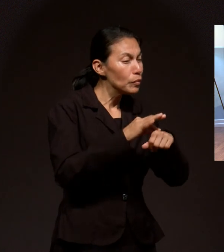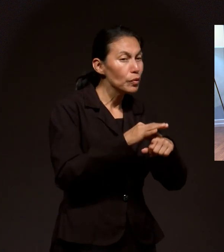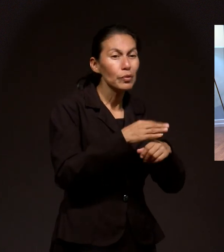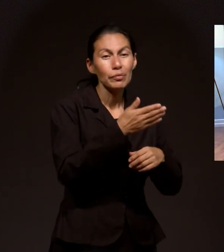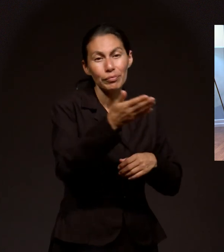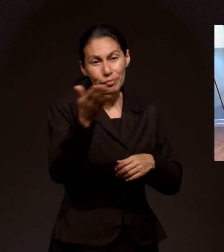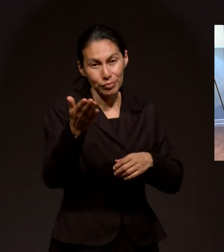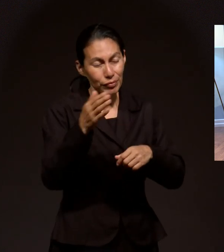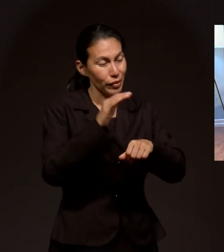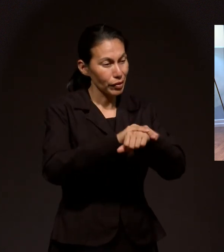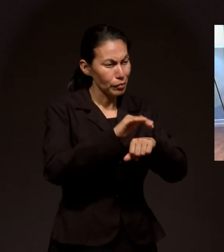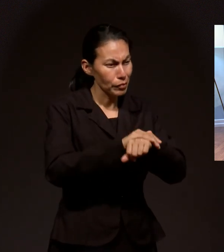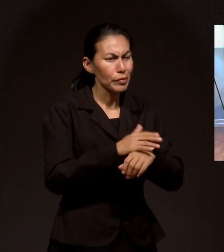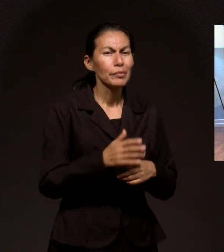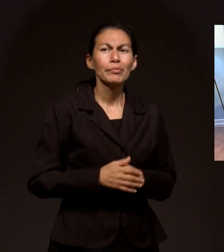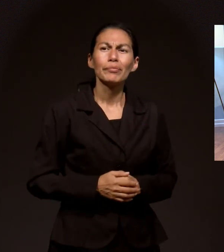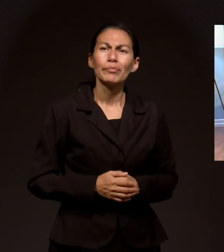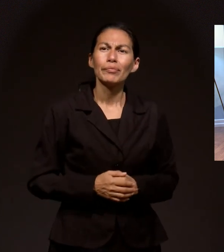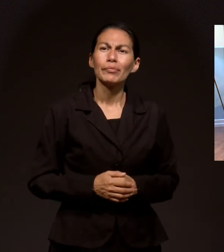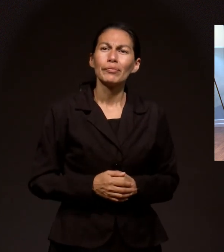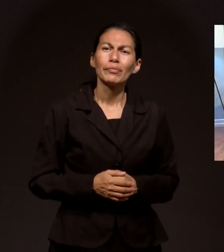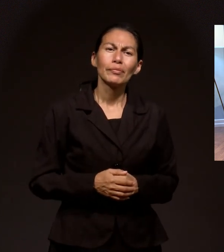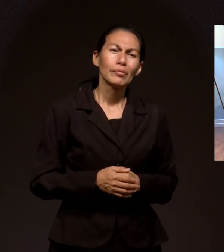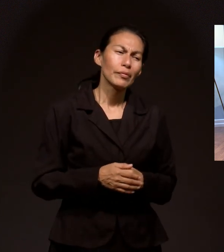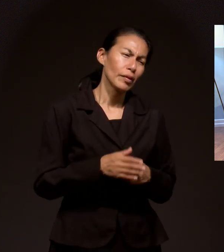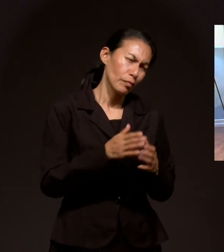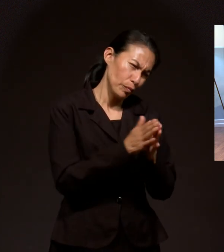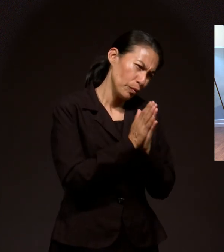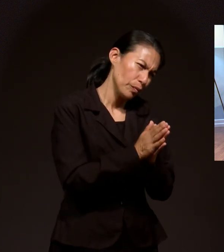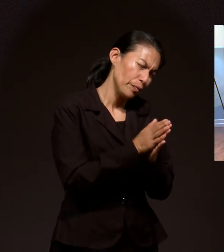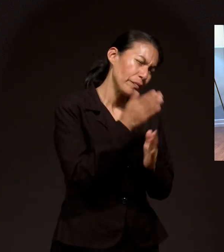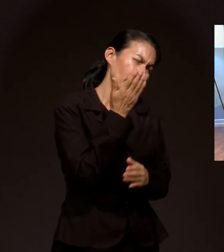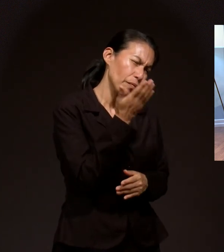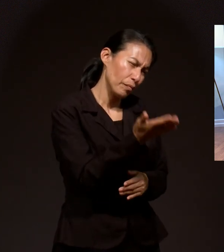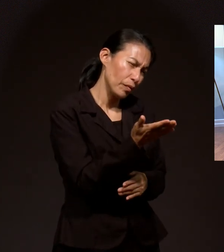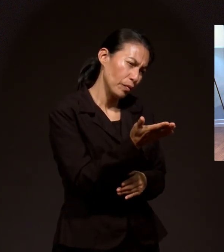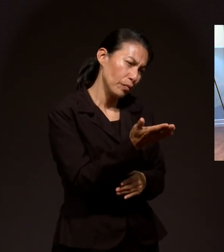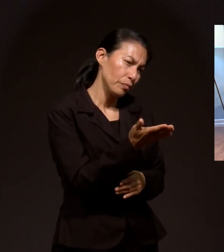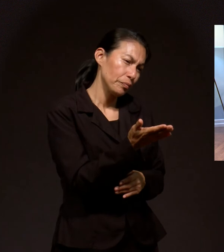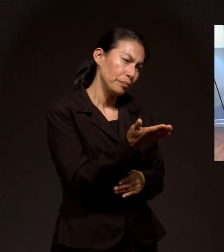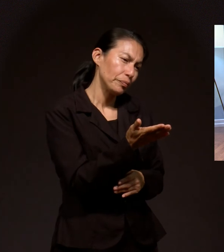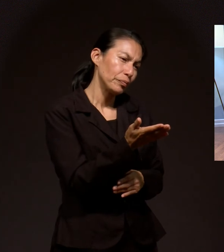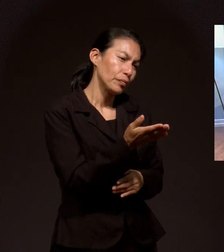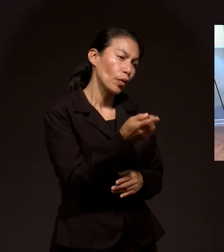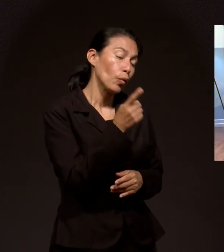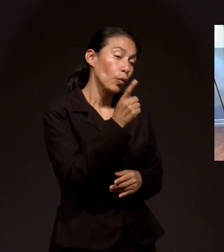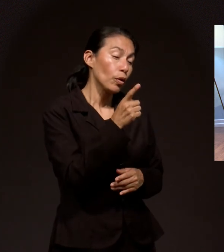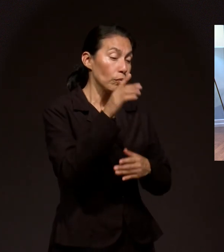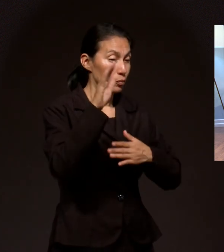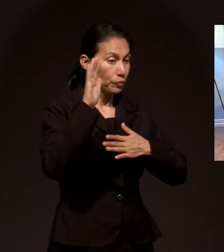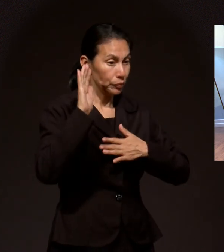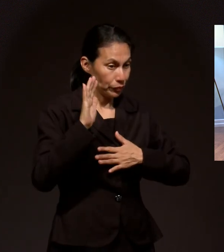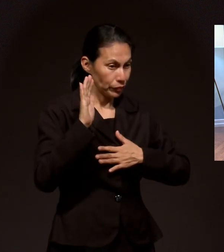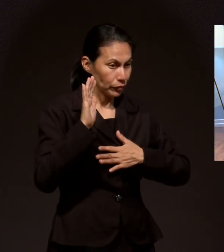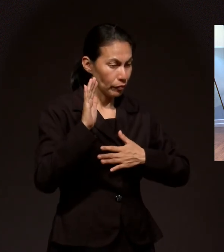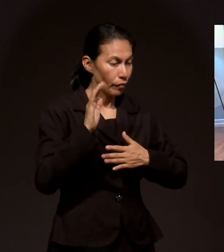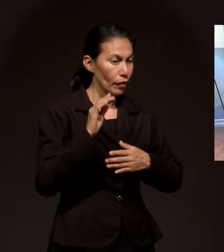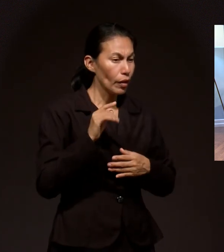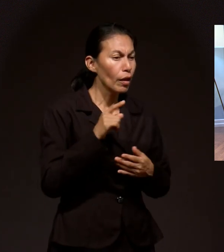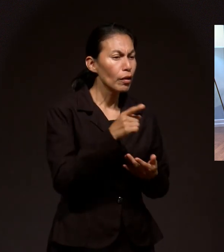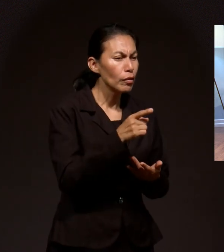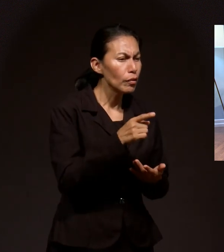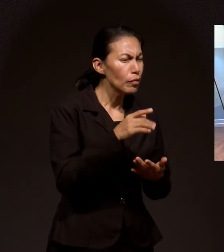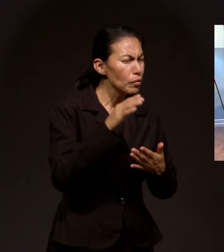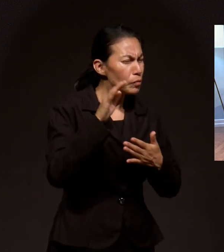A todos Nuestros amigos En este programa Yo te voy a pedir Que nos digas Una